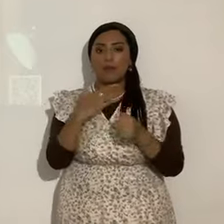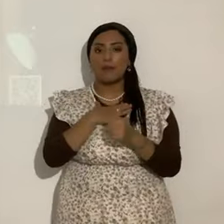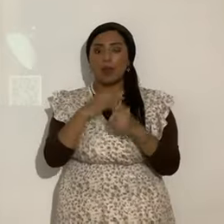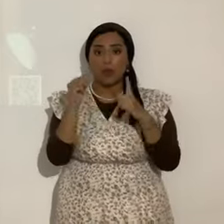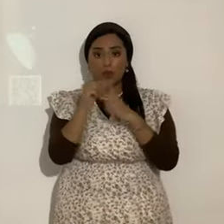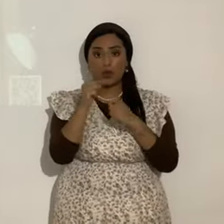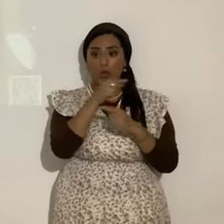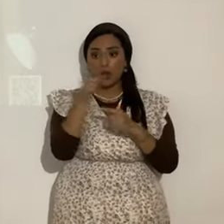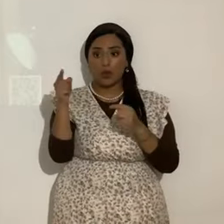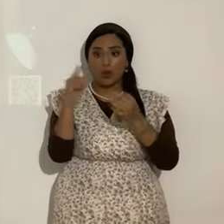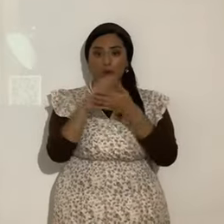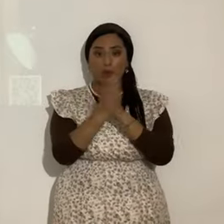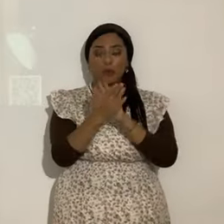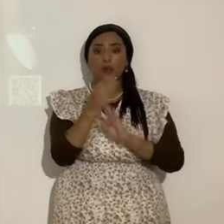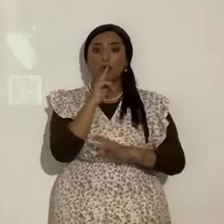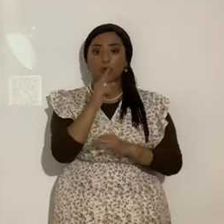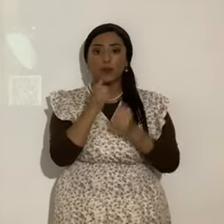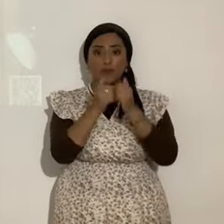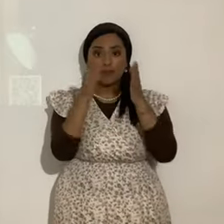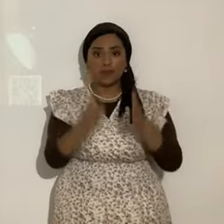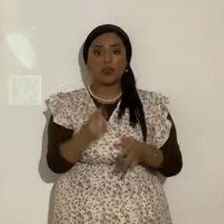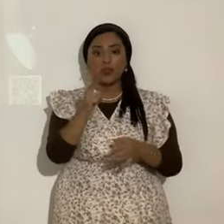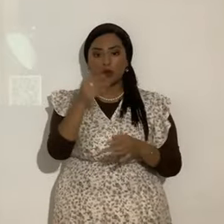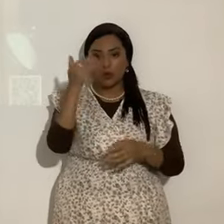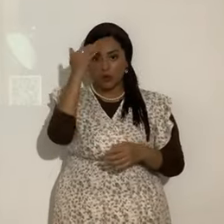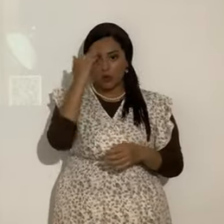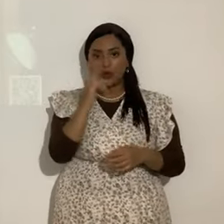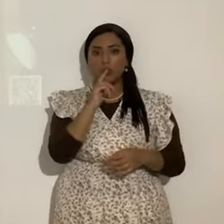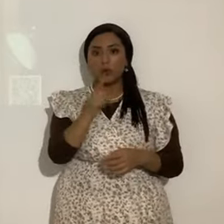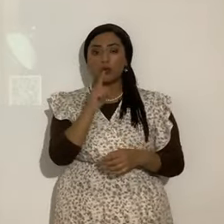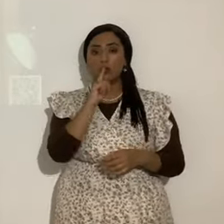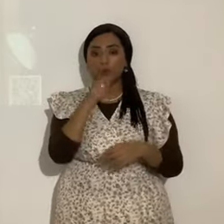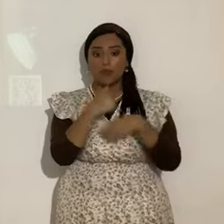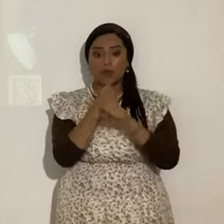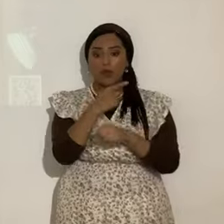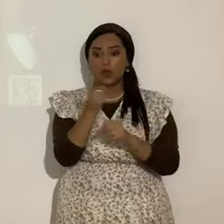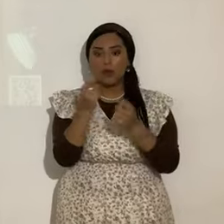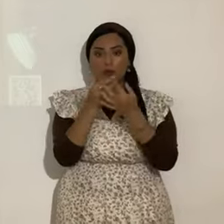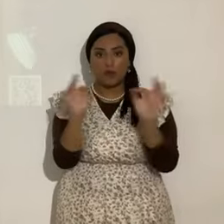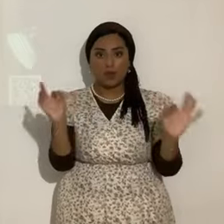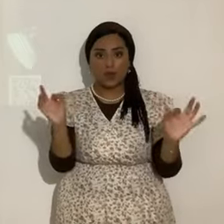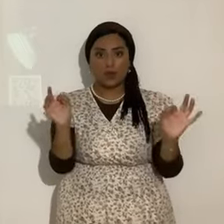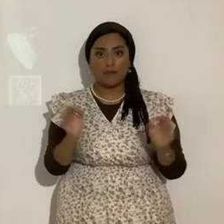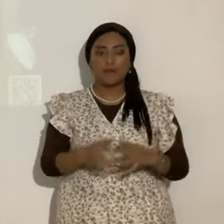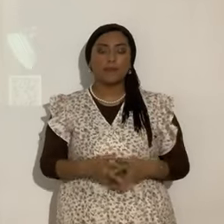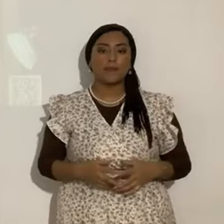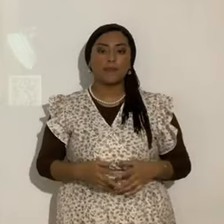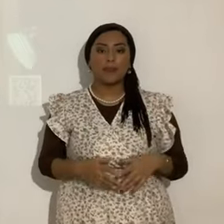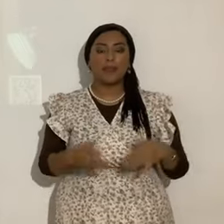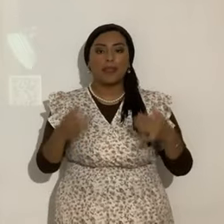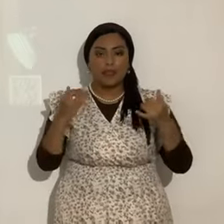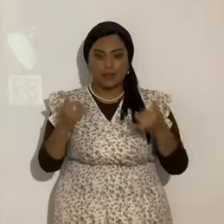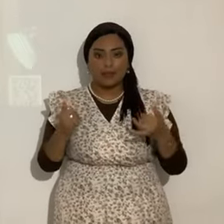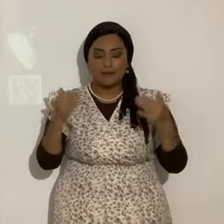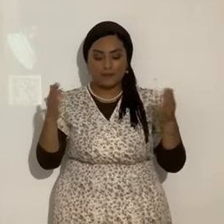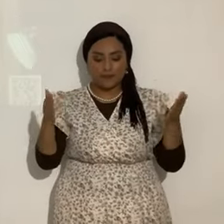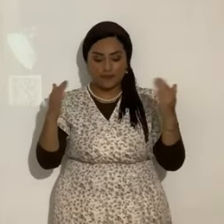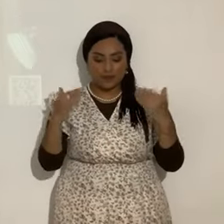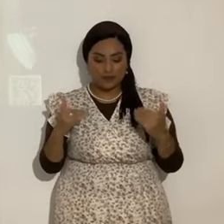Seréis verdaderamente mis discípulos. Y conoceréis la verdad. Y la verdad os serán libres. Ahora vamos a ver entonces el